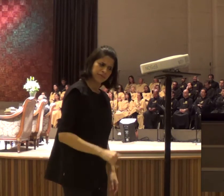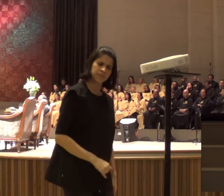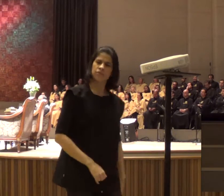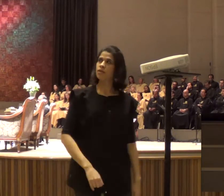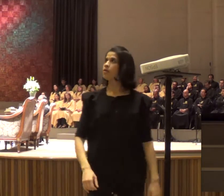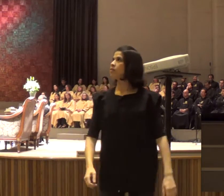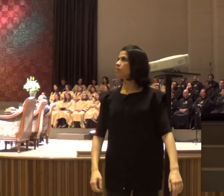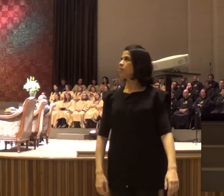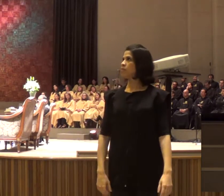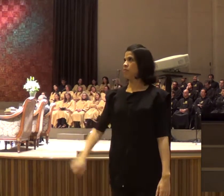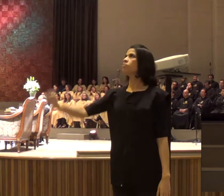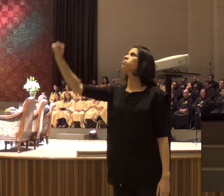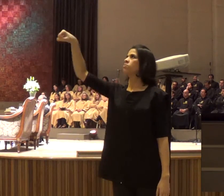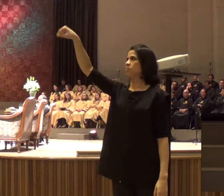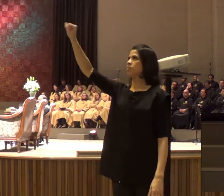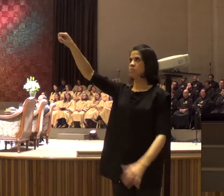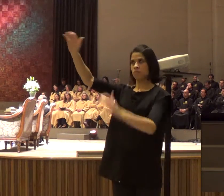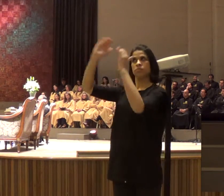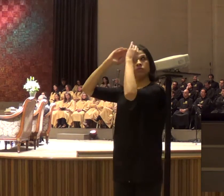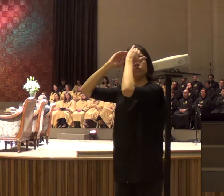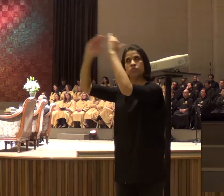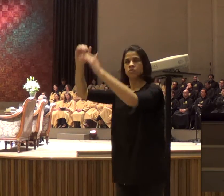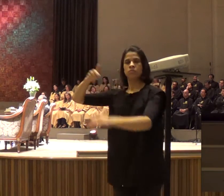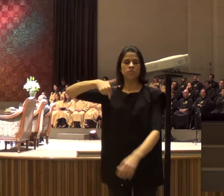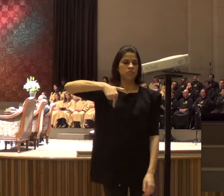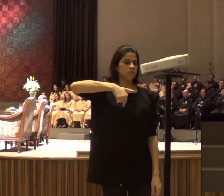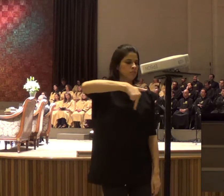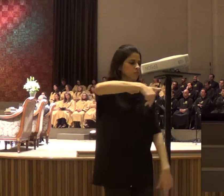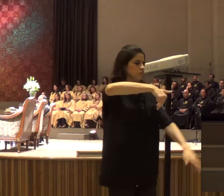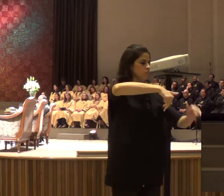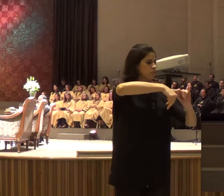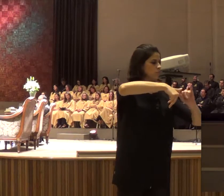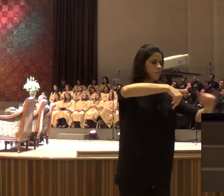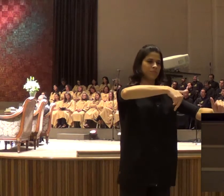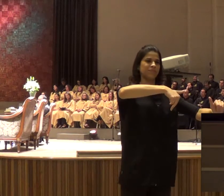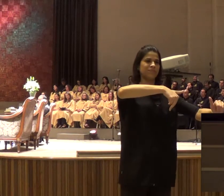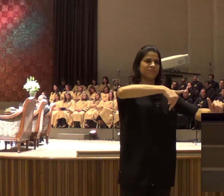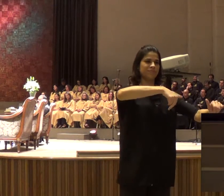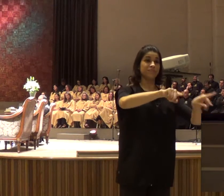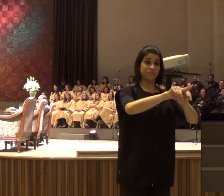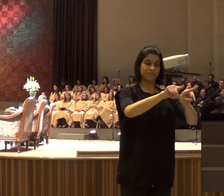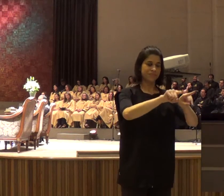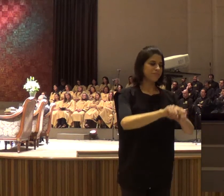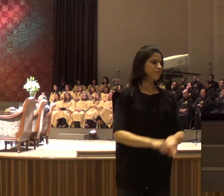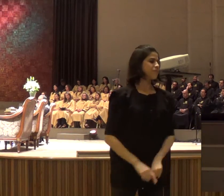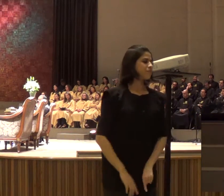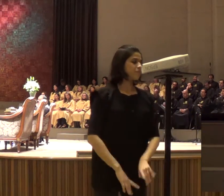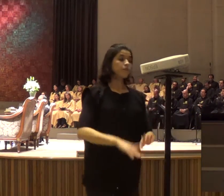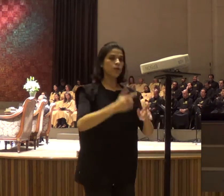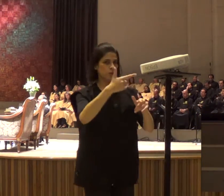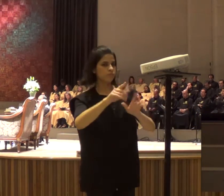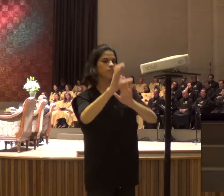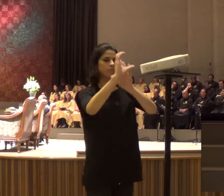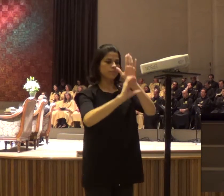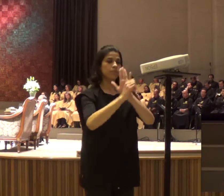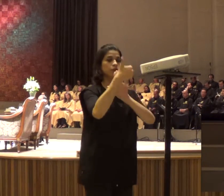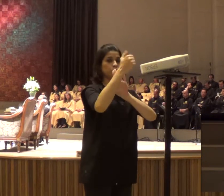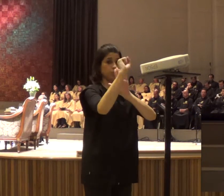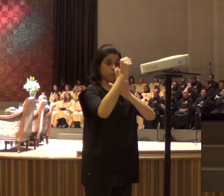segunda maneira, como Deus fala conosco, diz aí o verso 18, do capítulo 18, de primeira reis,